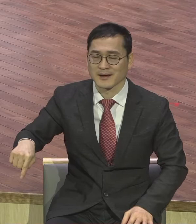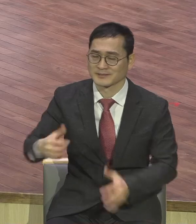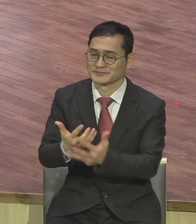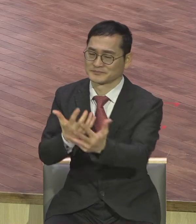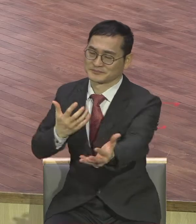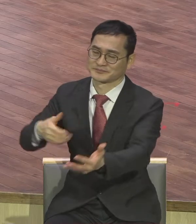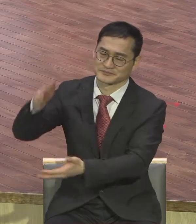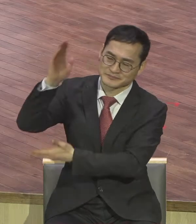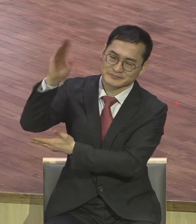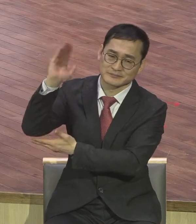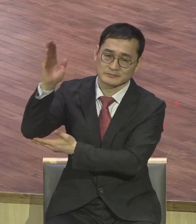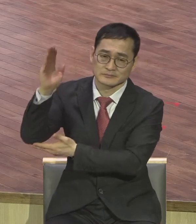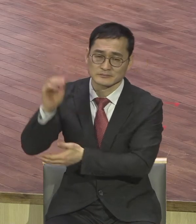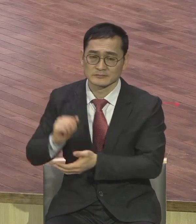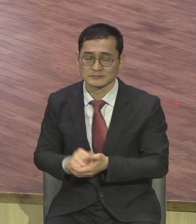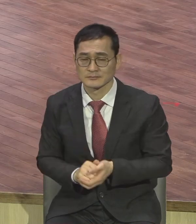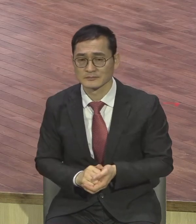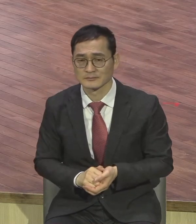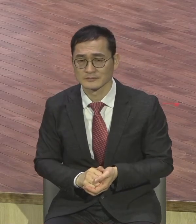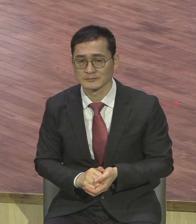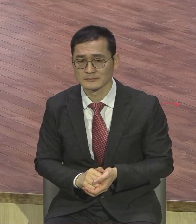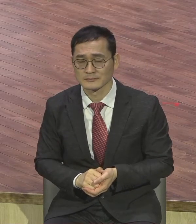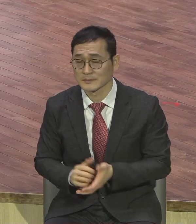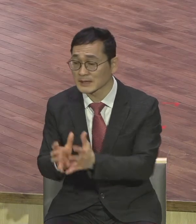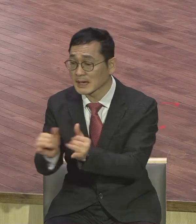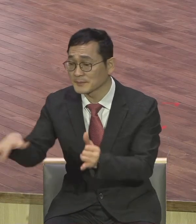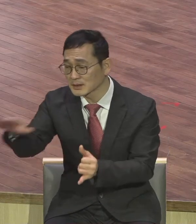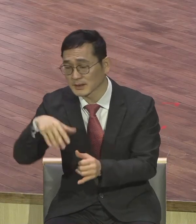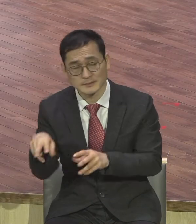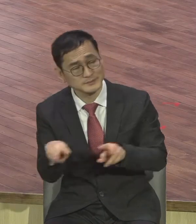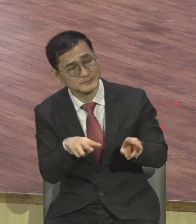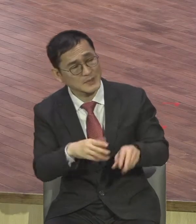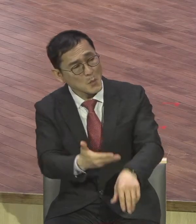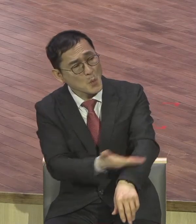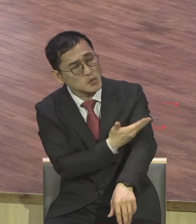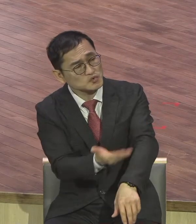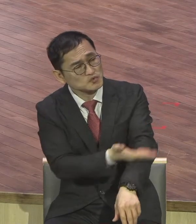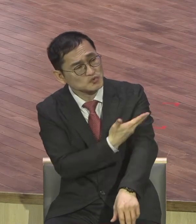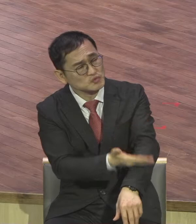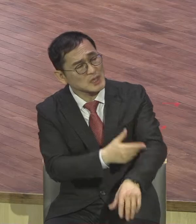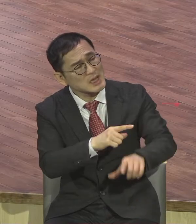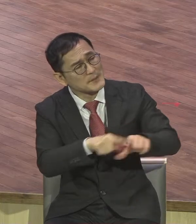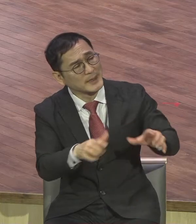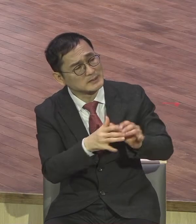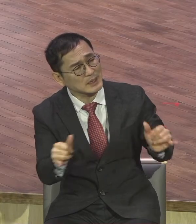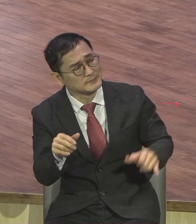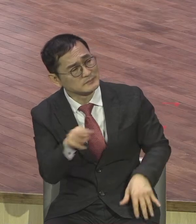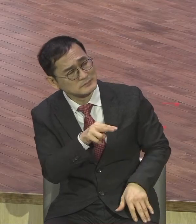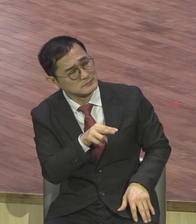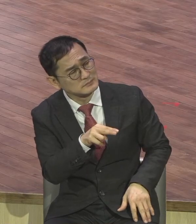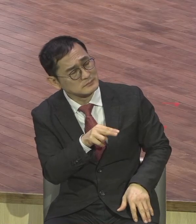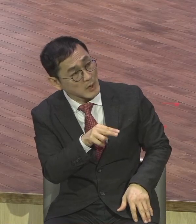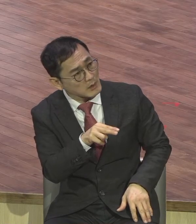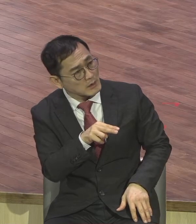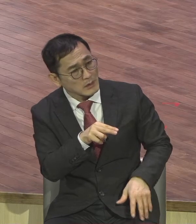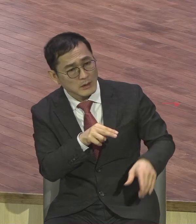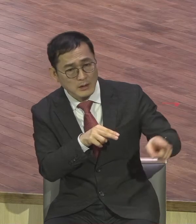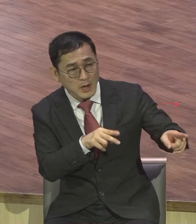지극히 평범한 목수로만 여겼던 이 예수가 어디서 받은 어디서 나온